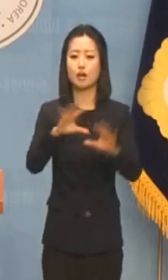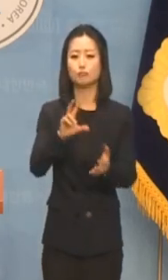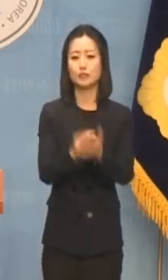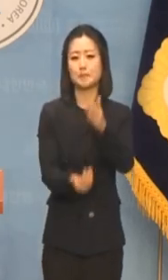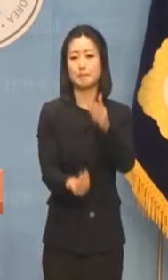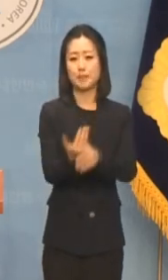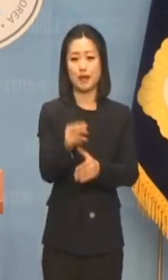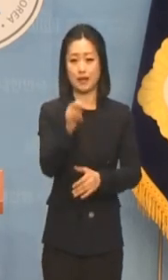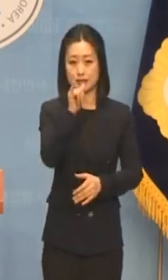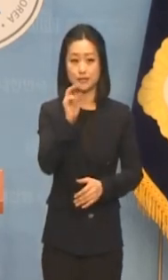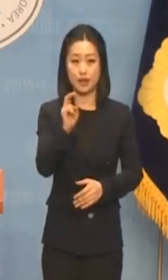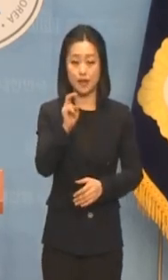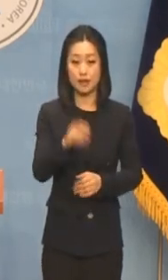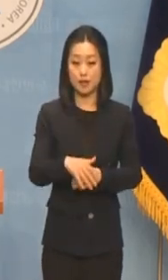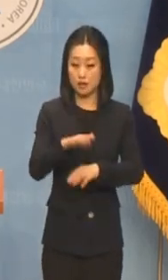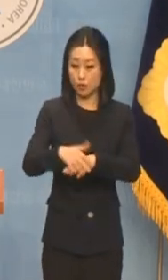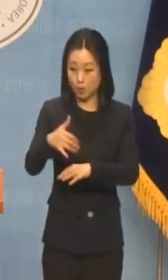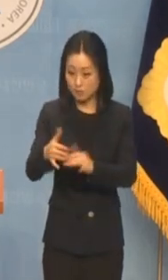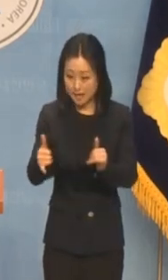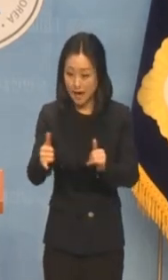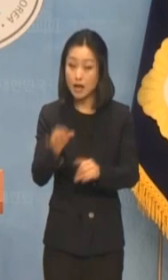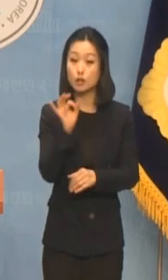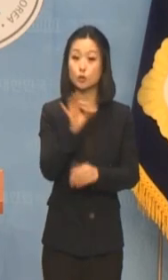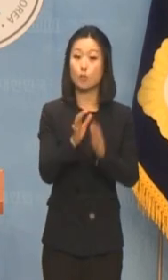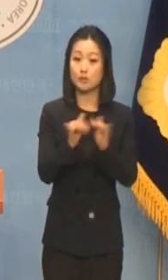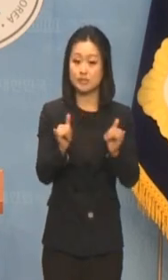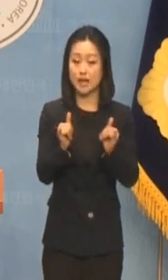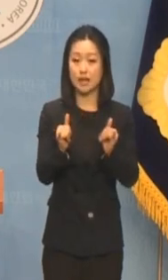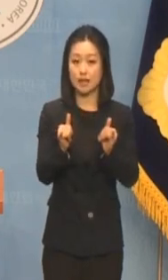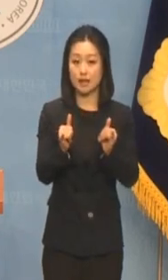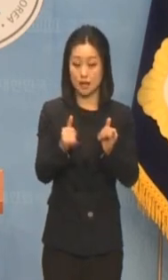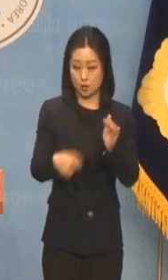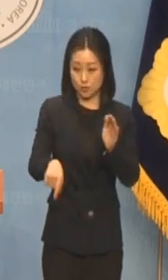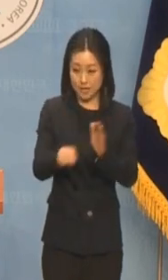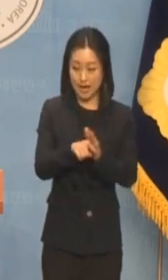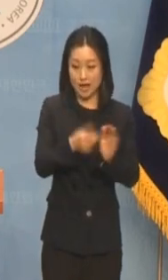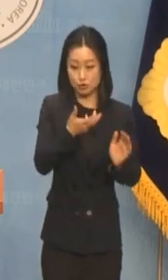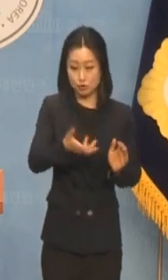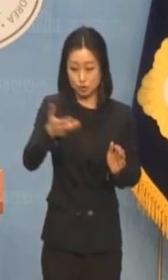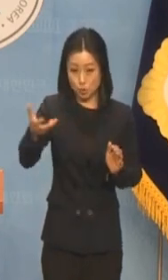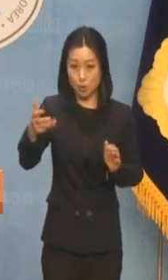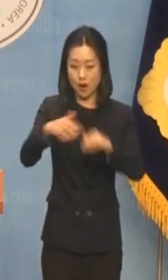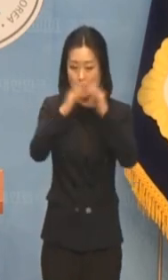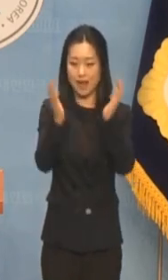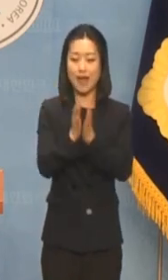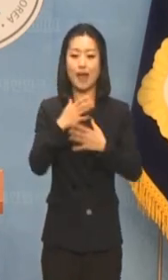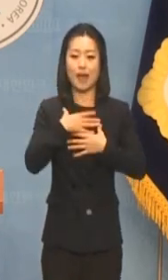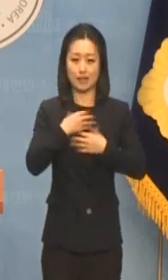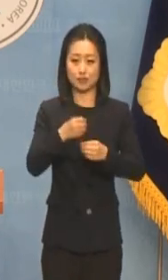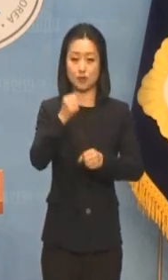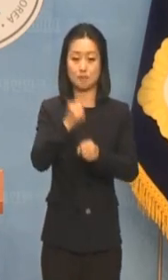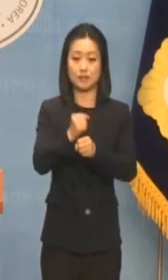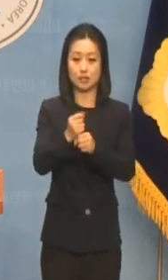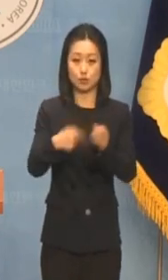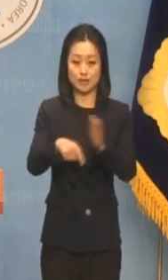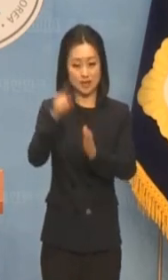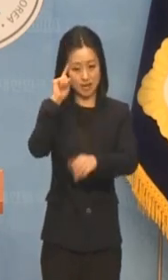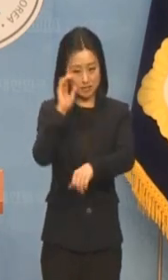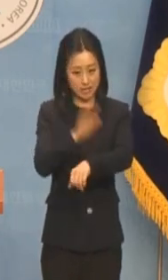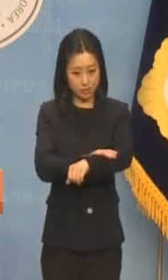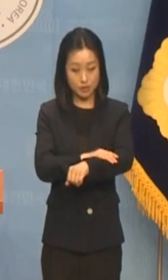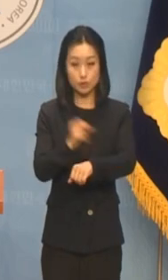농민과 소비자 모두를 위한 생산량 유통량 안정화 대책 수립으로 현명하고